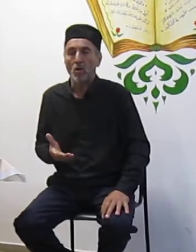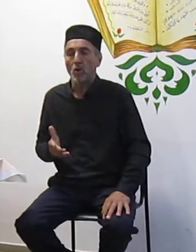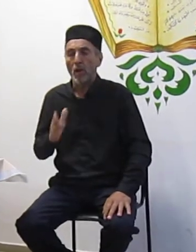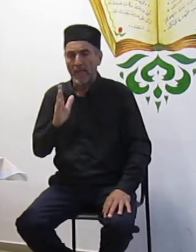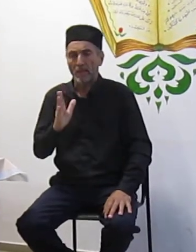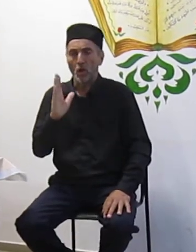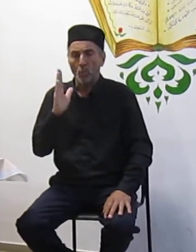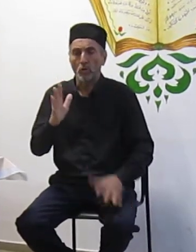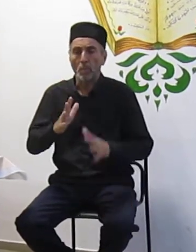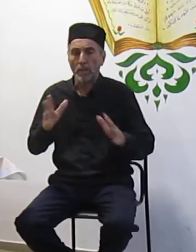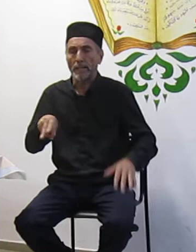будет большая награда.